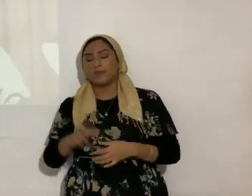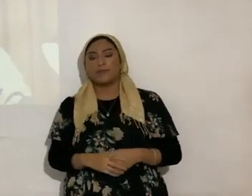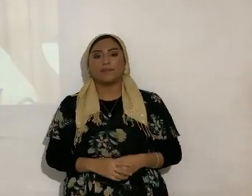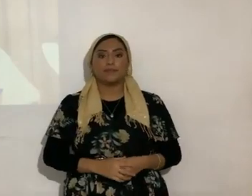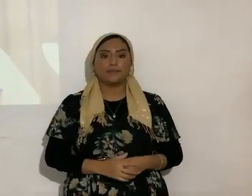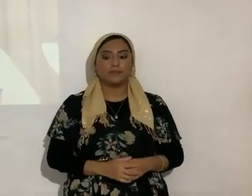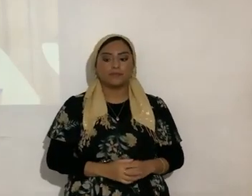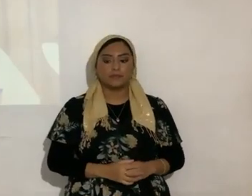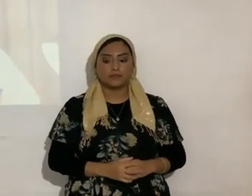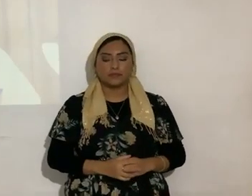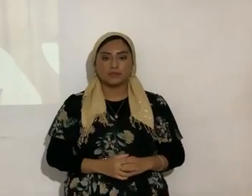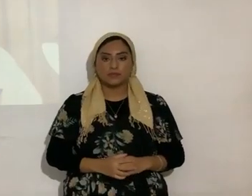Bueno,